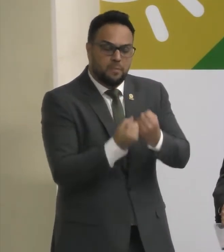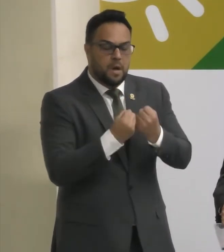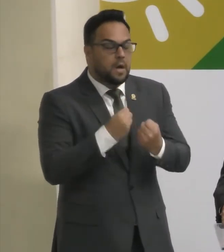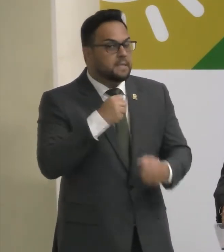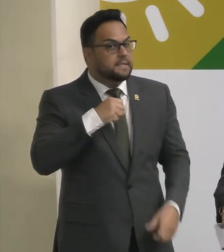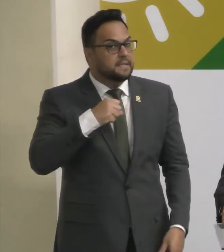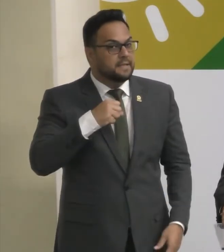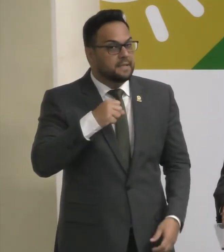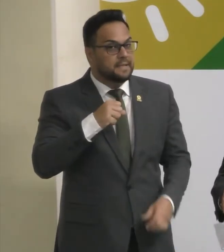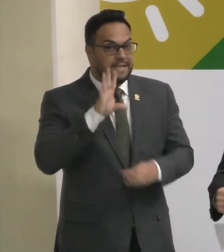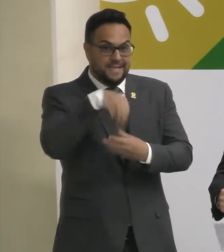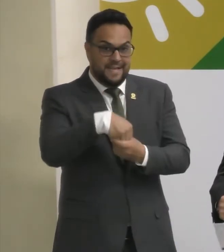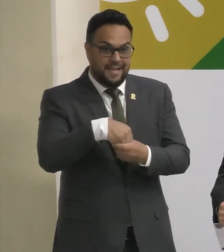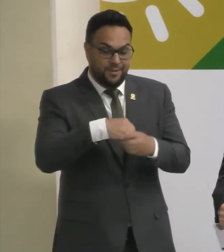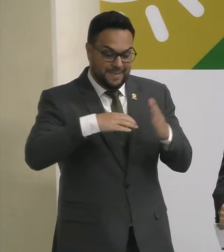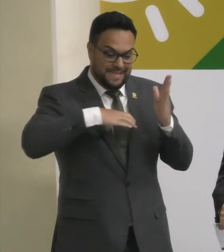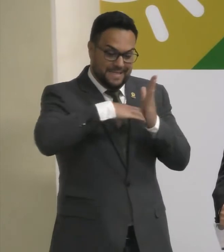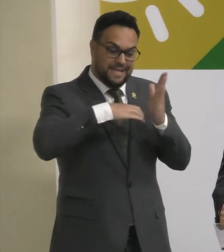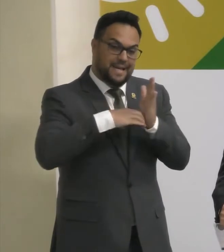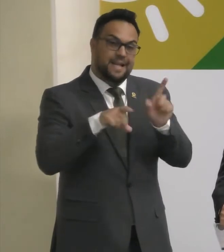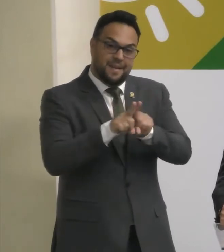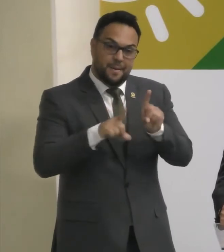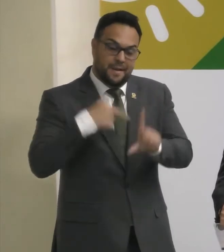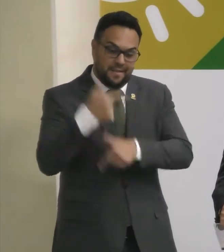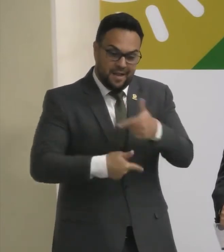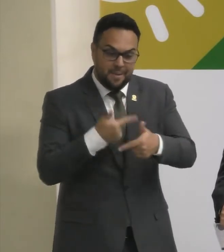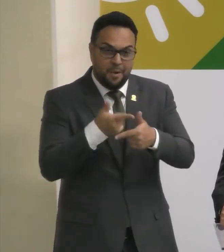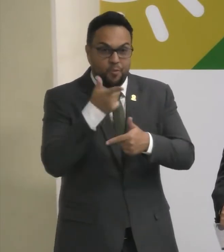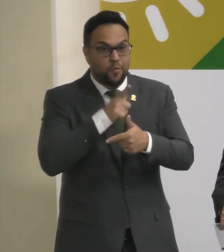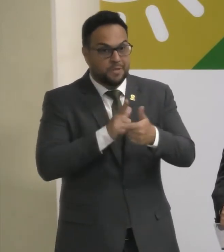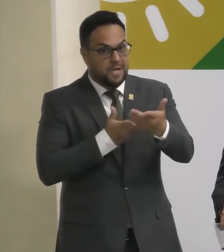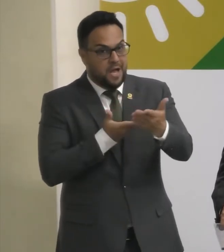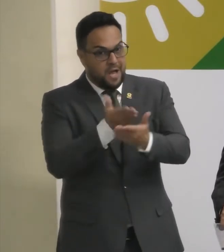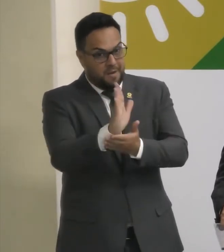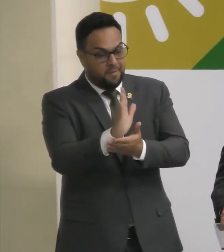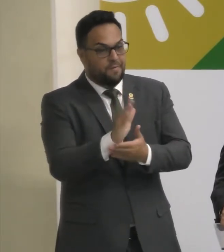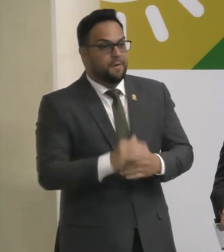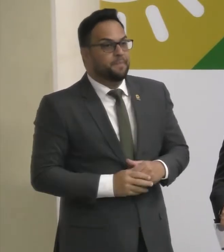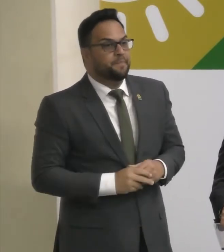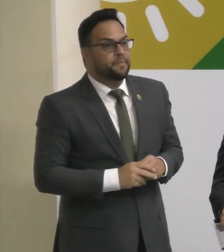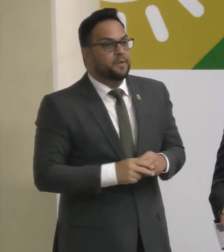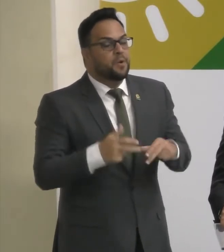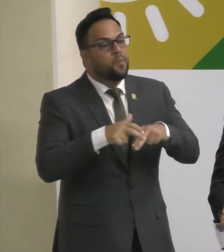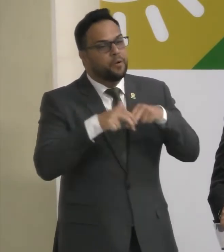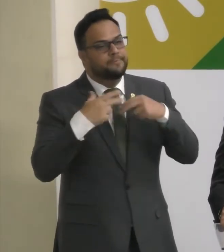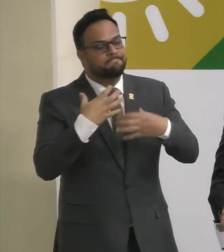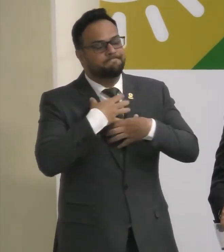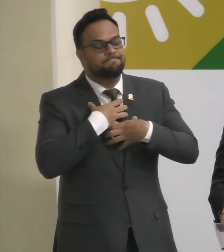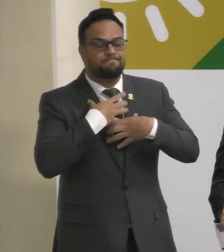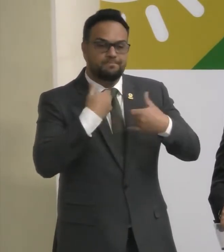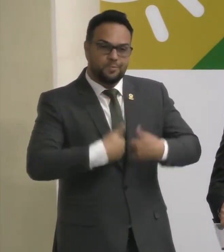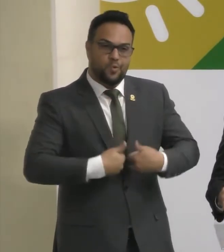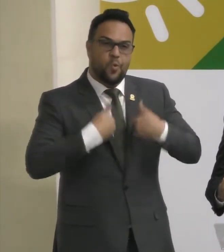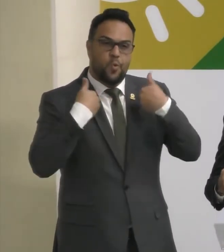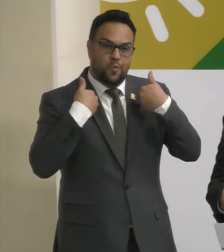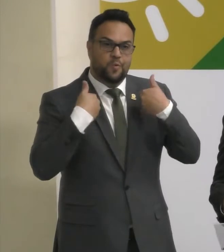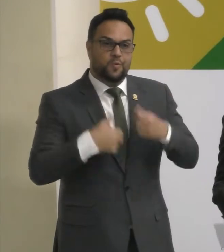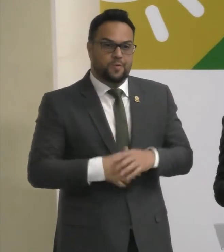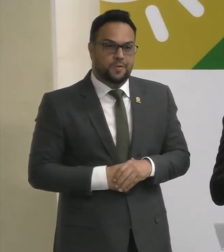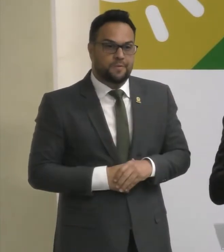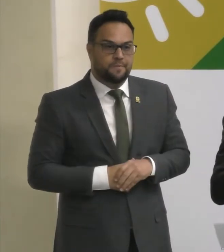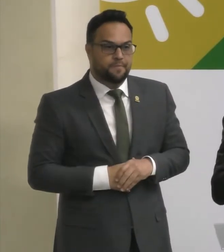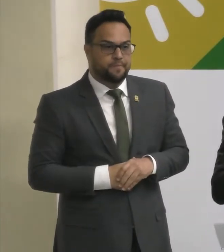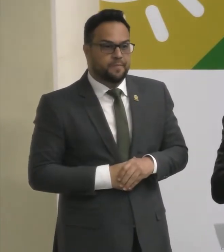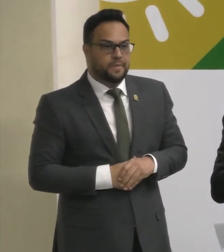E trabalhou bastante Para que esse projeto Fosse aprovado Então, presidente Eu me orgulho muito De ser Fazer base Da sua